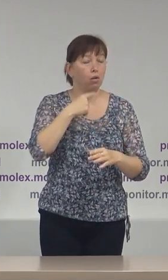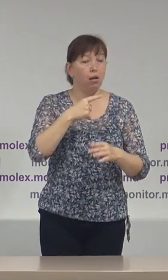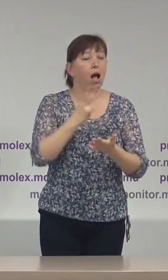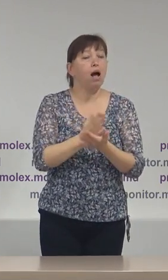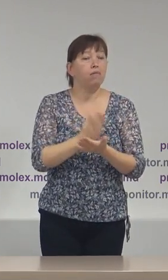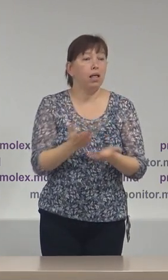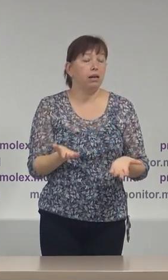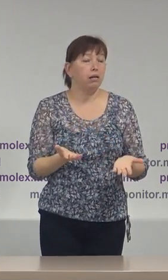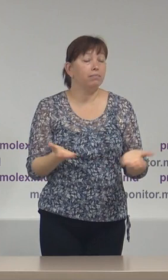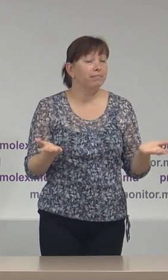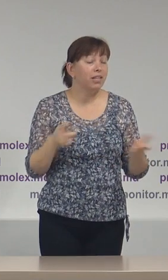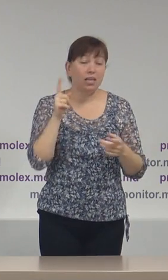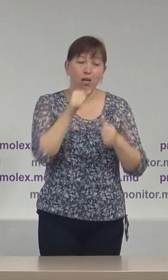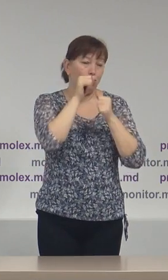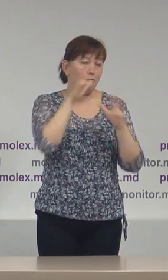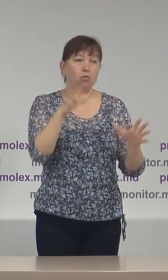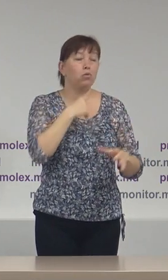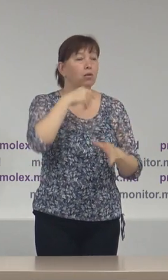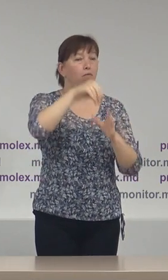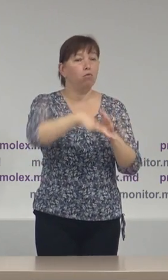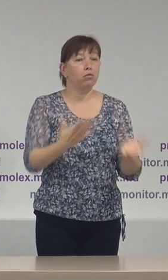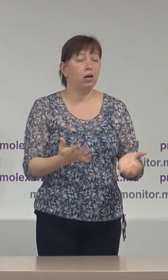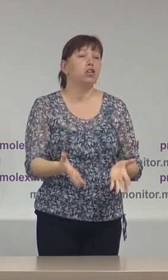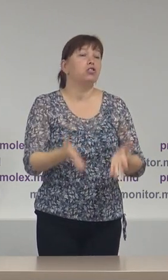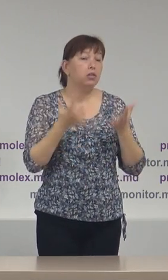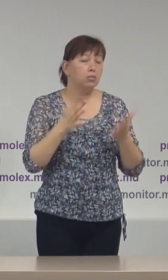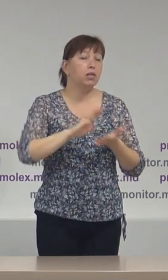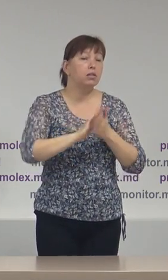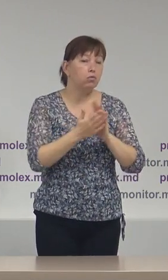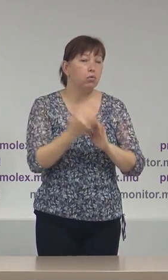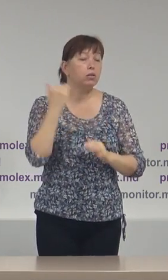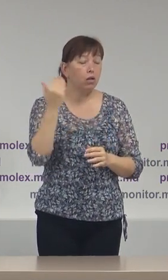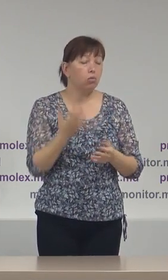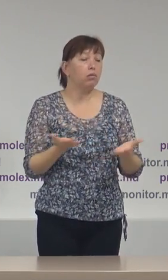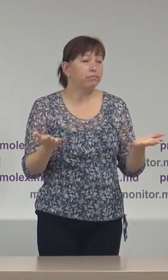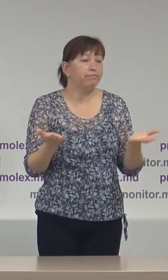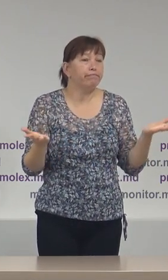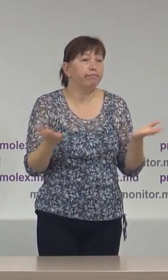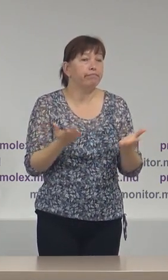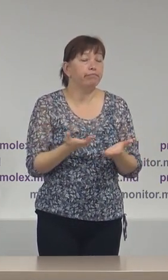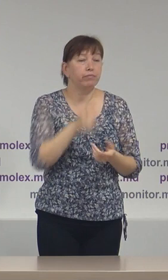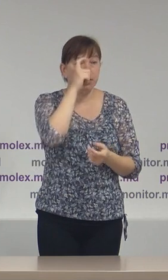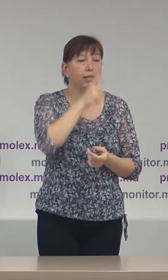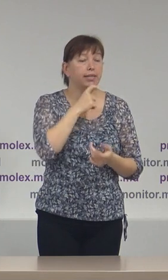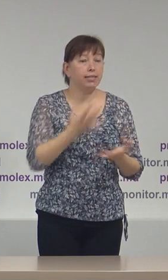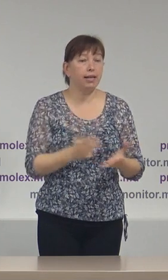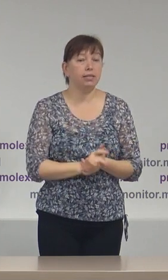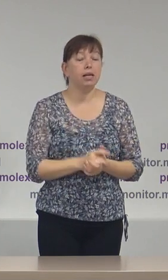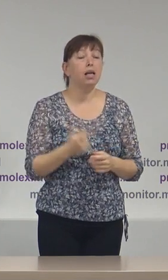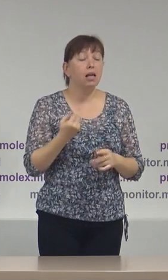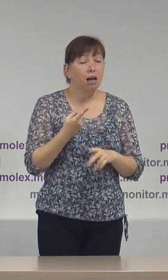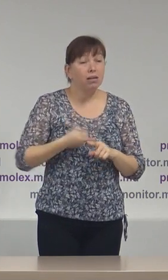deci ei practic nu vor putea vota și respectiv situația lor rămâne incertă. În acest punct de vedere,